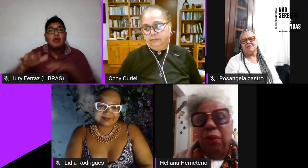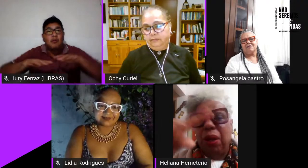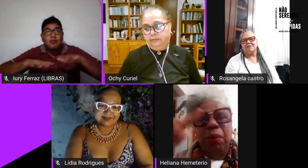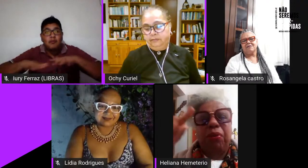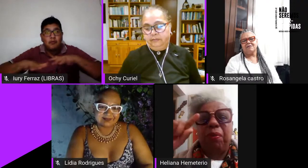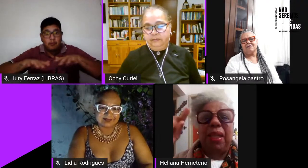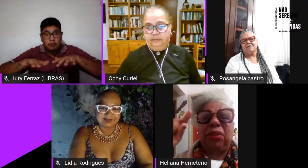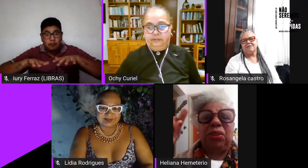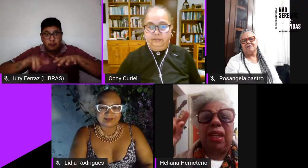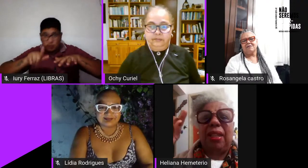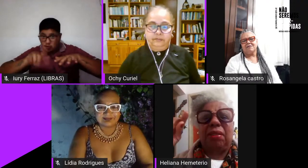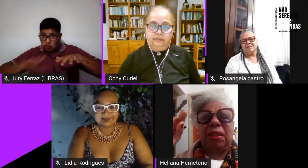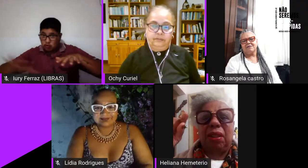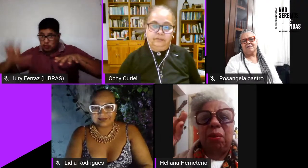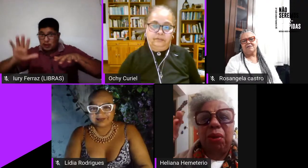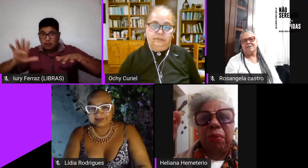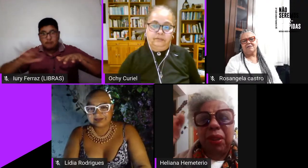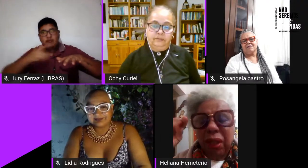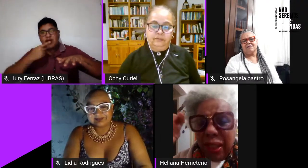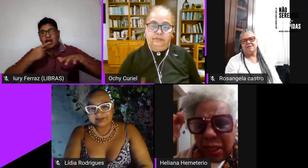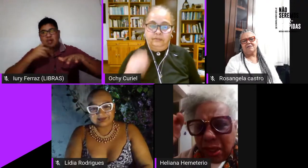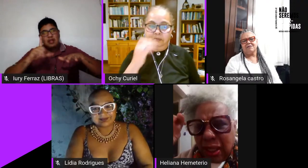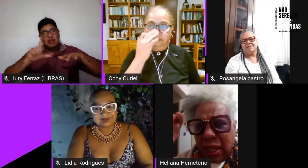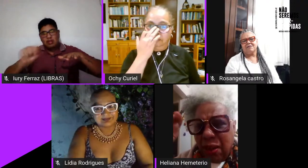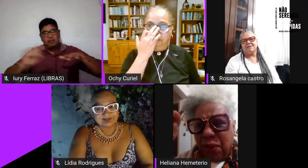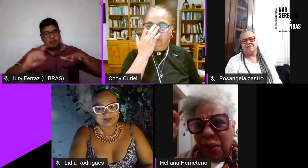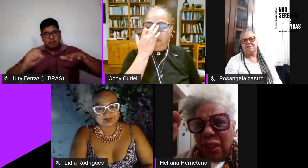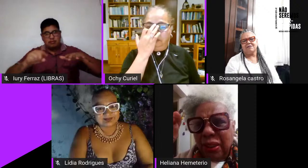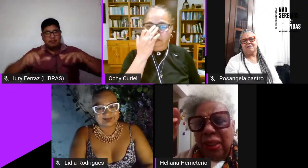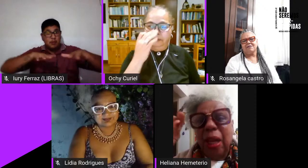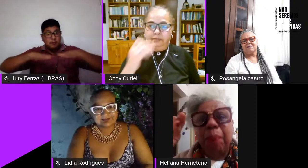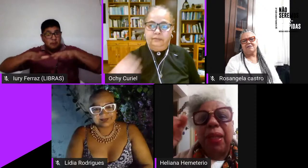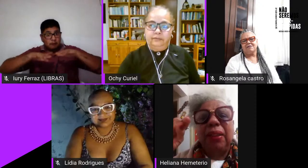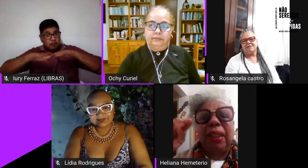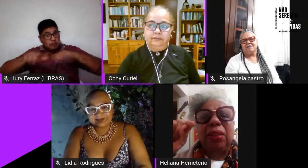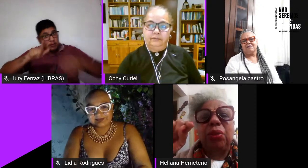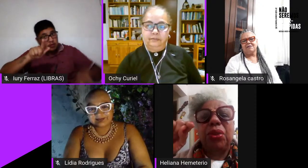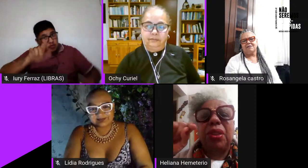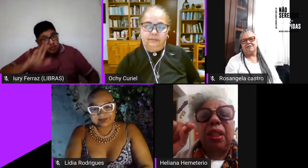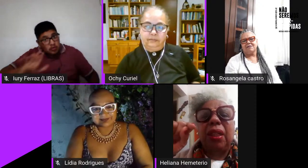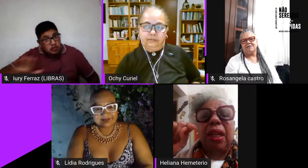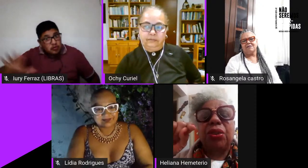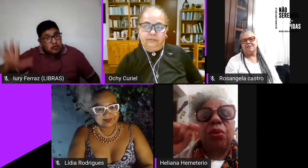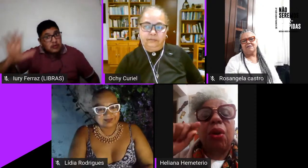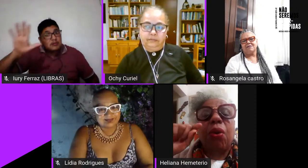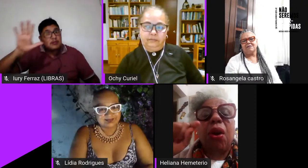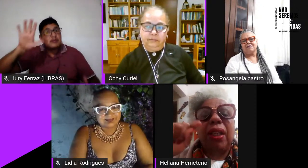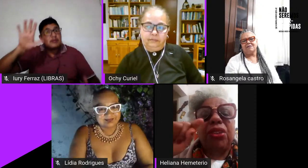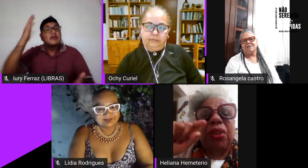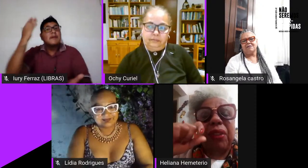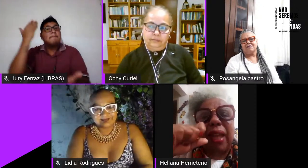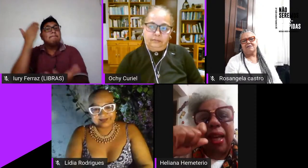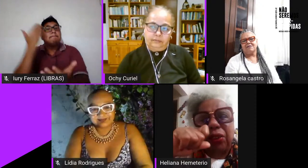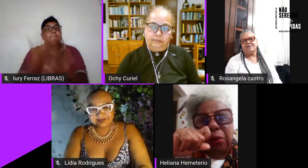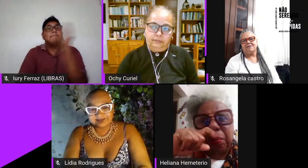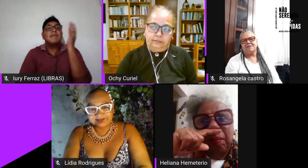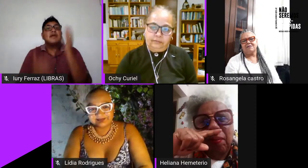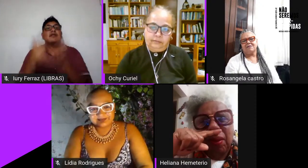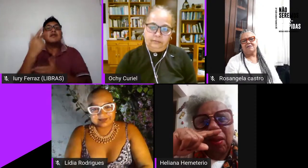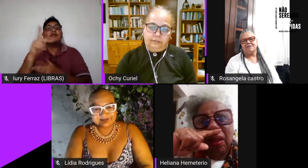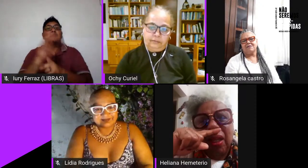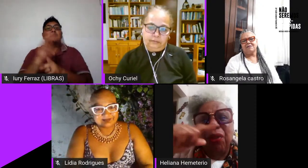aí não é o movimento de lésbicas é o movimento em geral que tá perdendo ser a sua coletividade